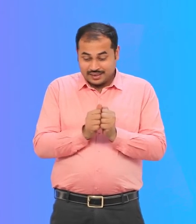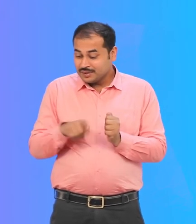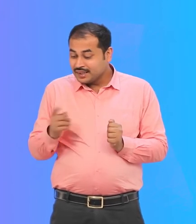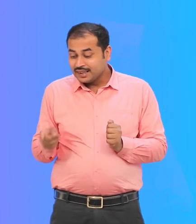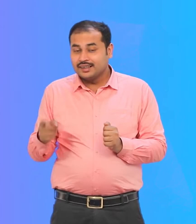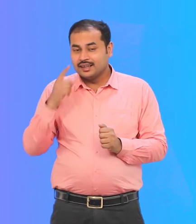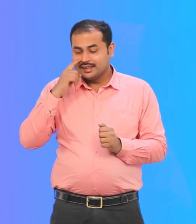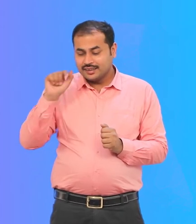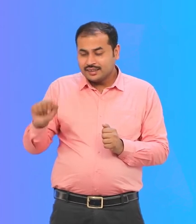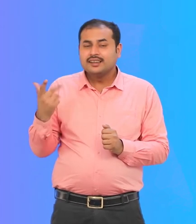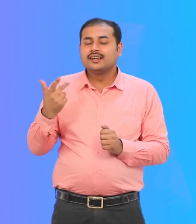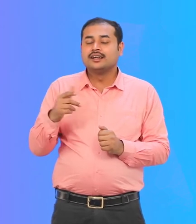मालती दीदी भी खड़ी है